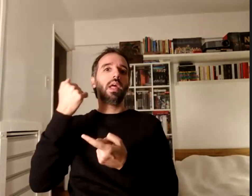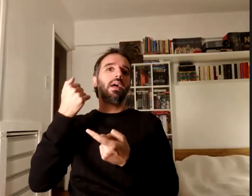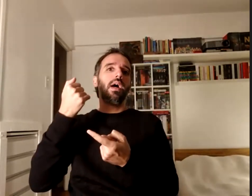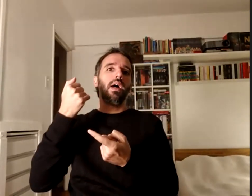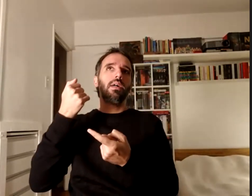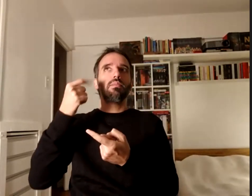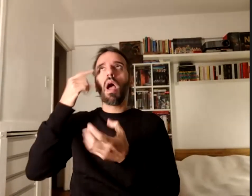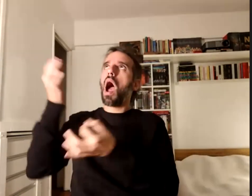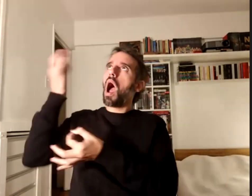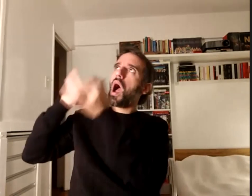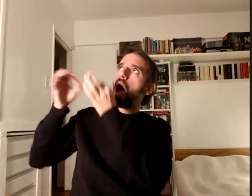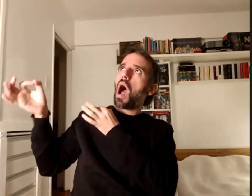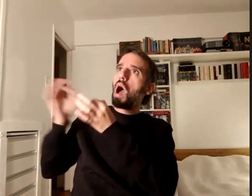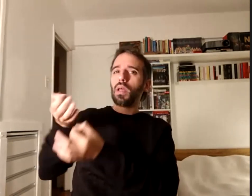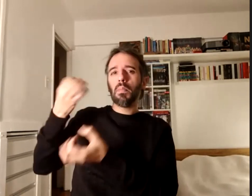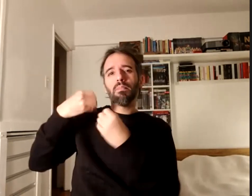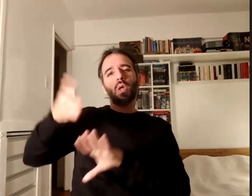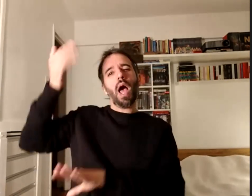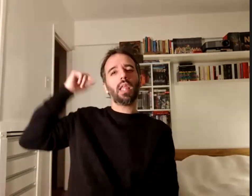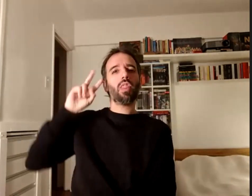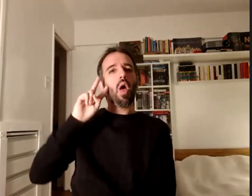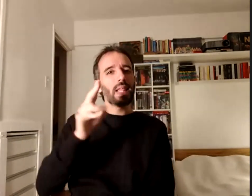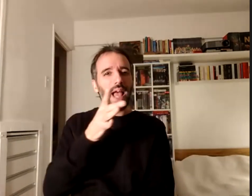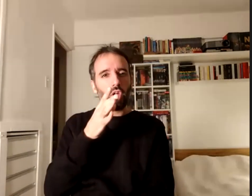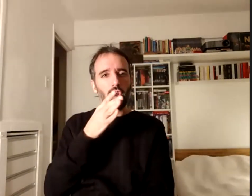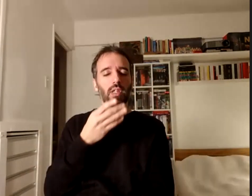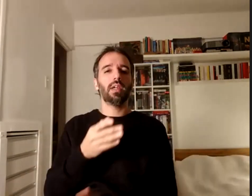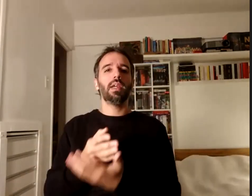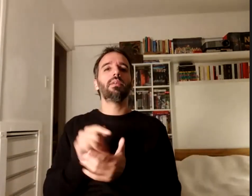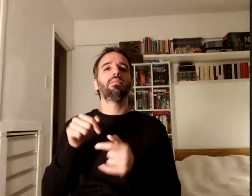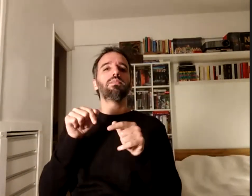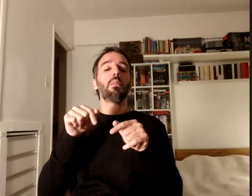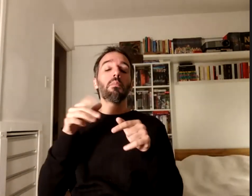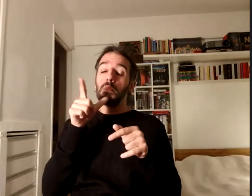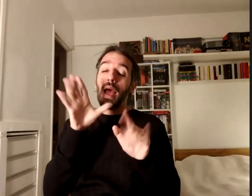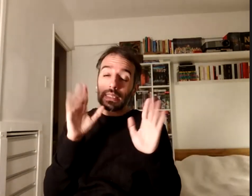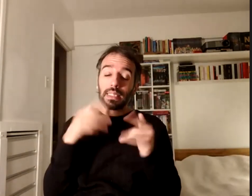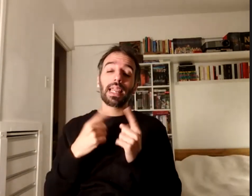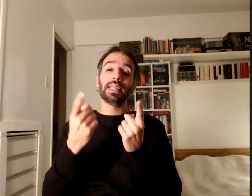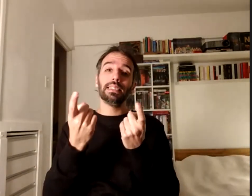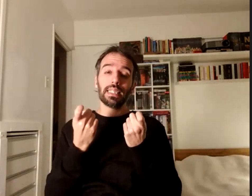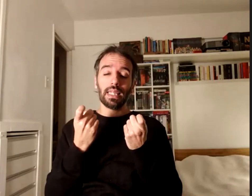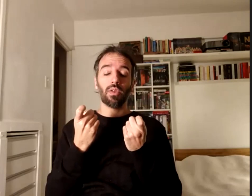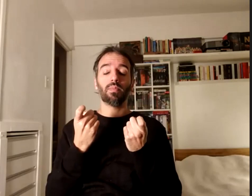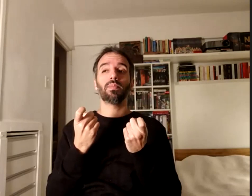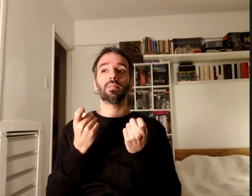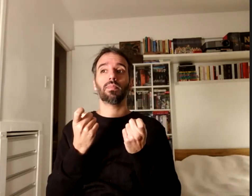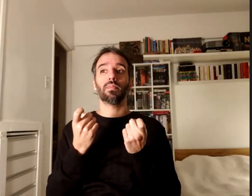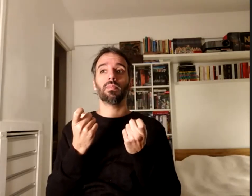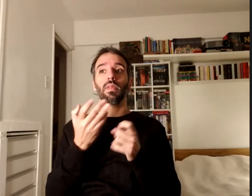del 2014 era necesario más allá de compartir el corpus teórico